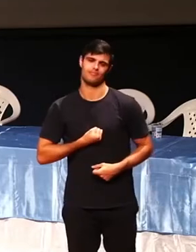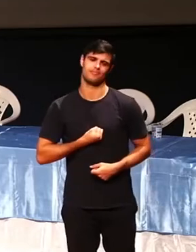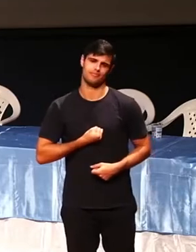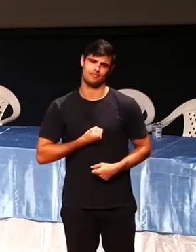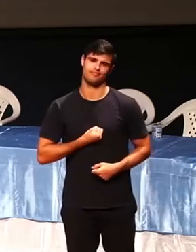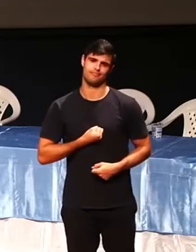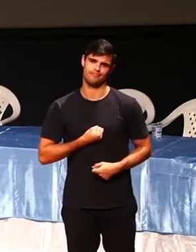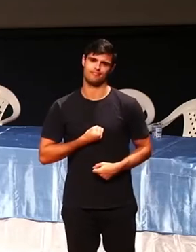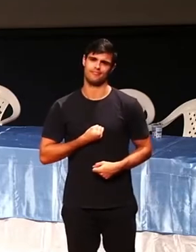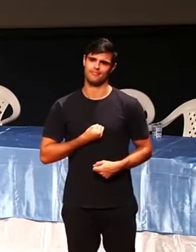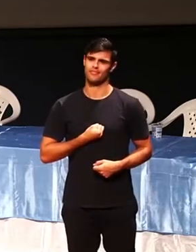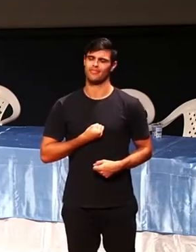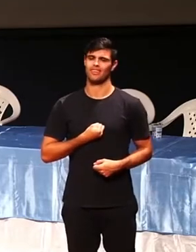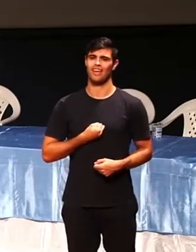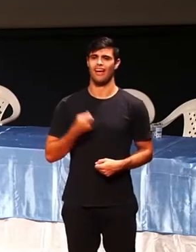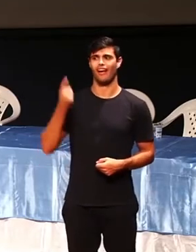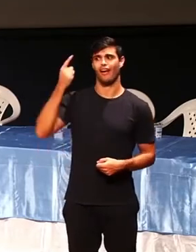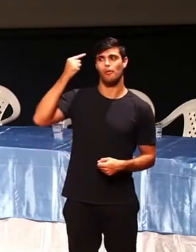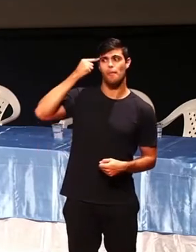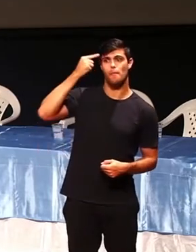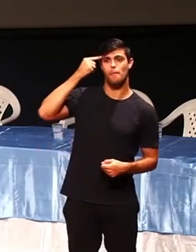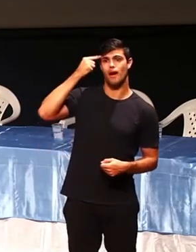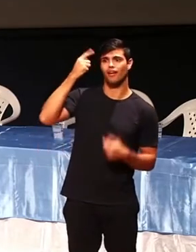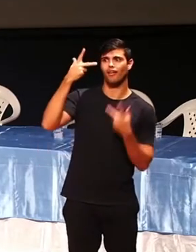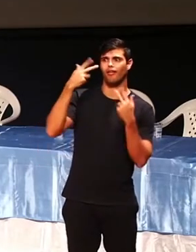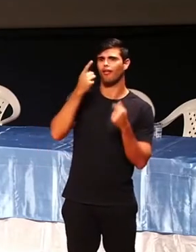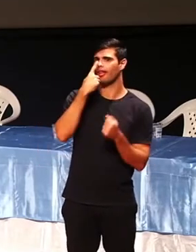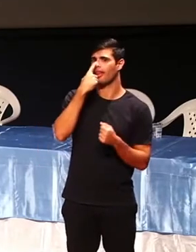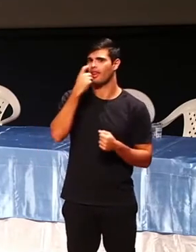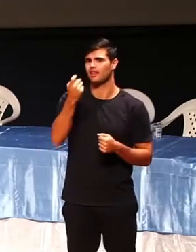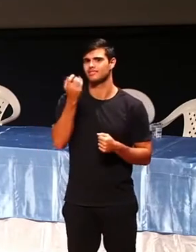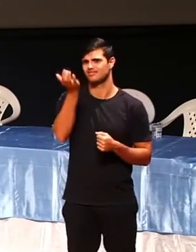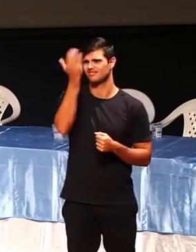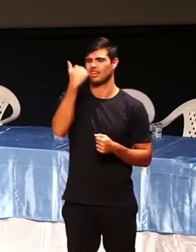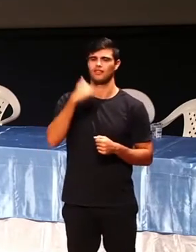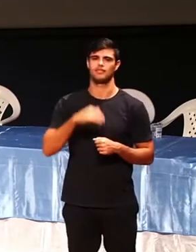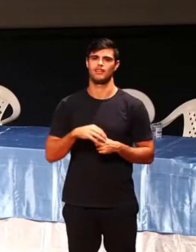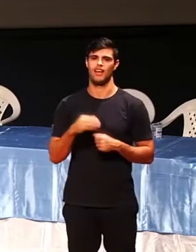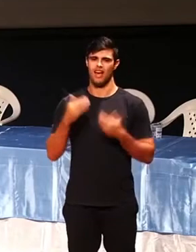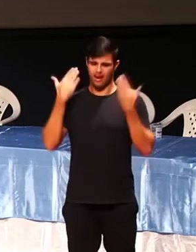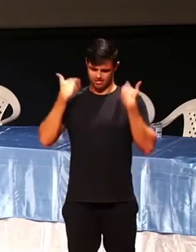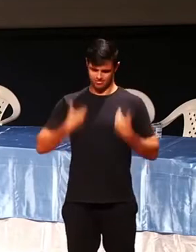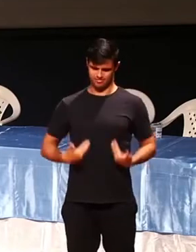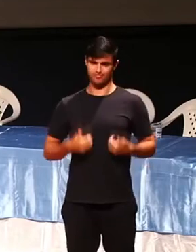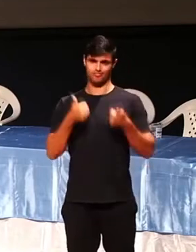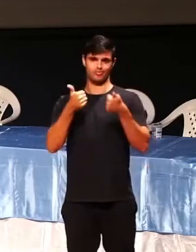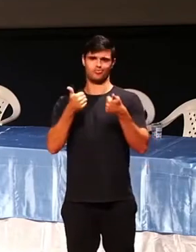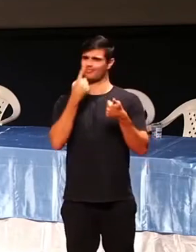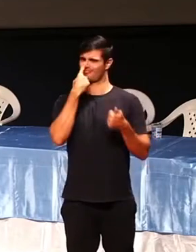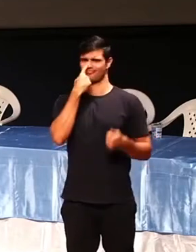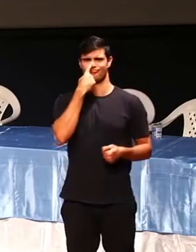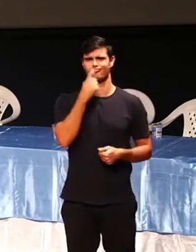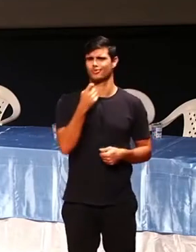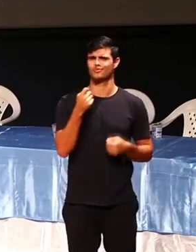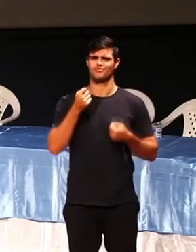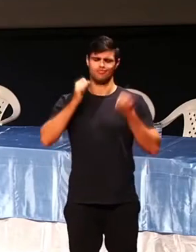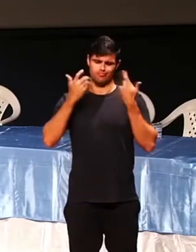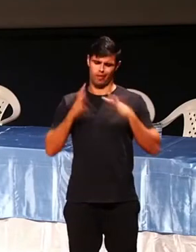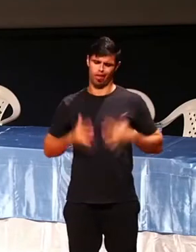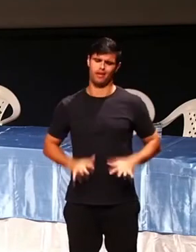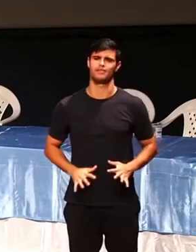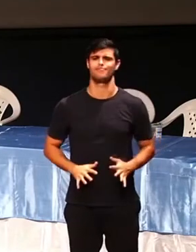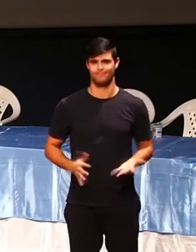E quem carrega lixo na mente vive com o corpo intoxicado. Se você quer se desintoxicar, comece a perdoar. Ai, mas eu não